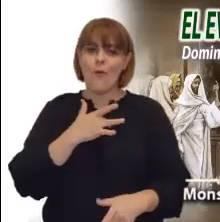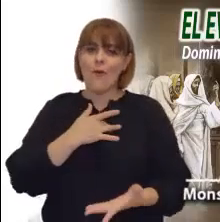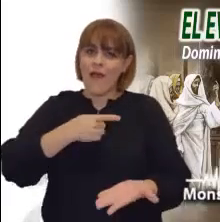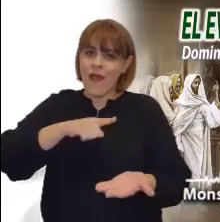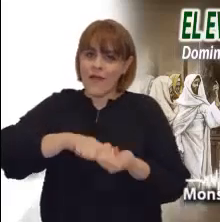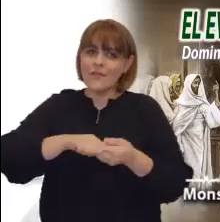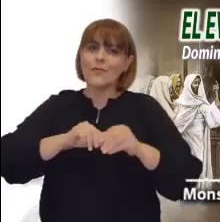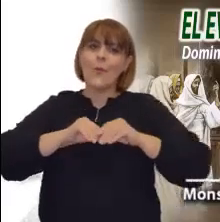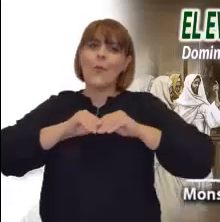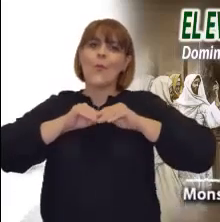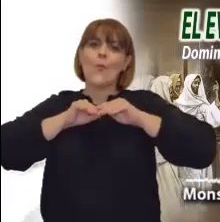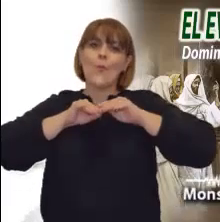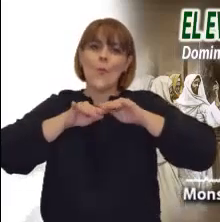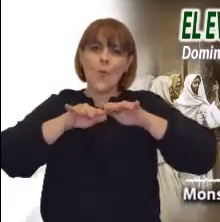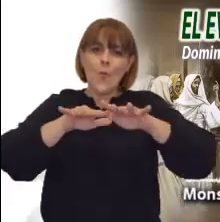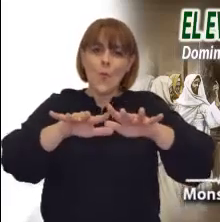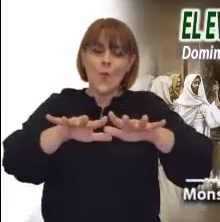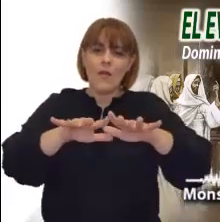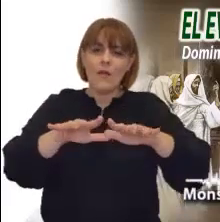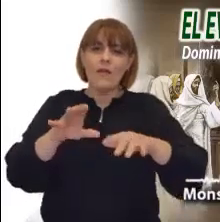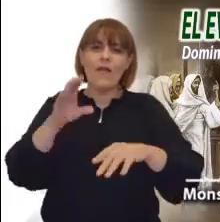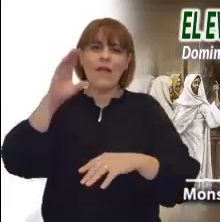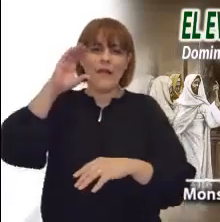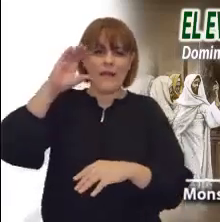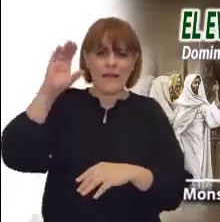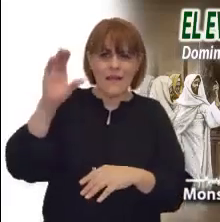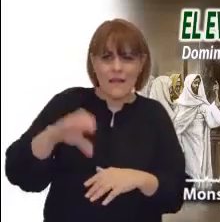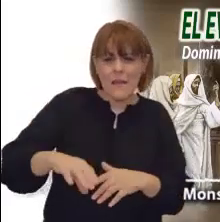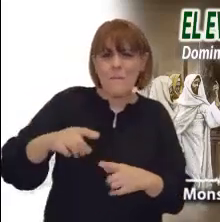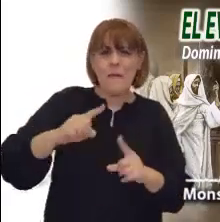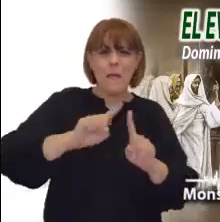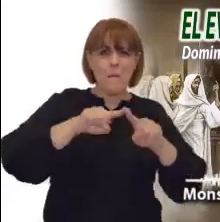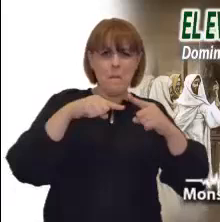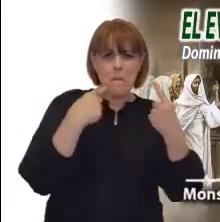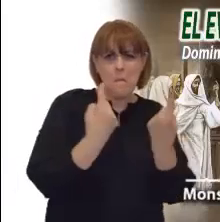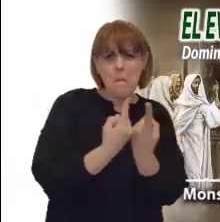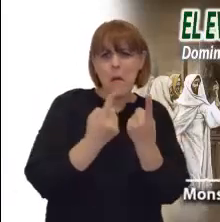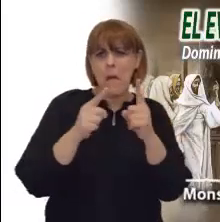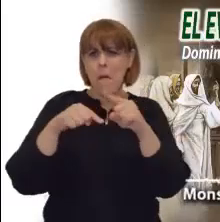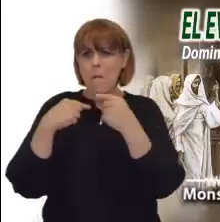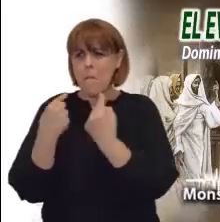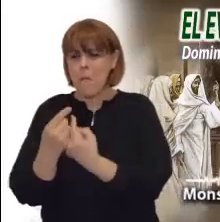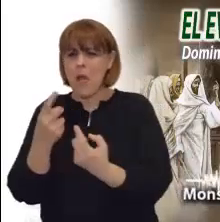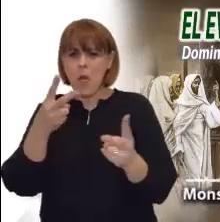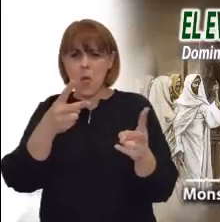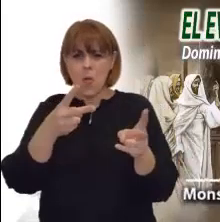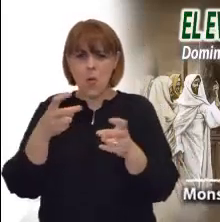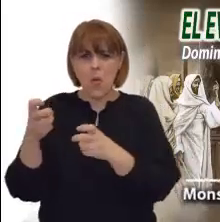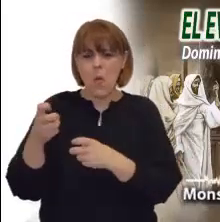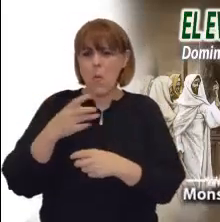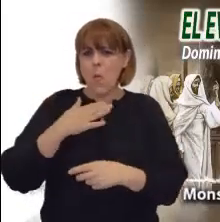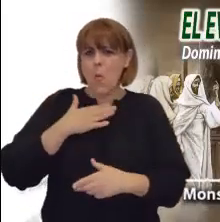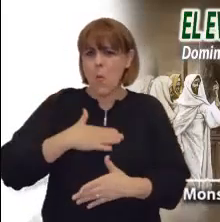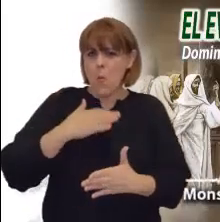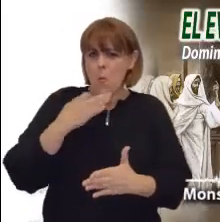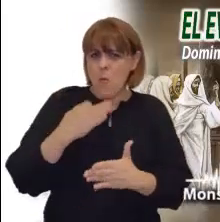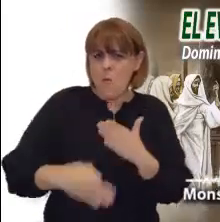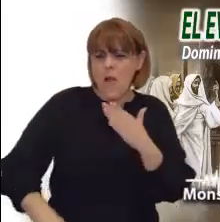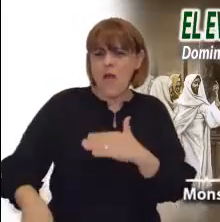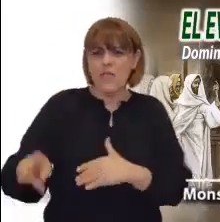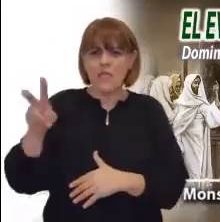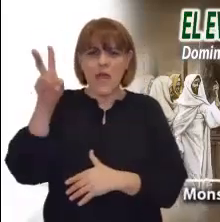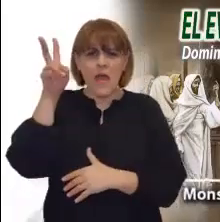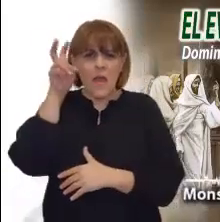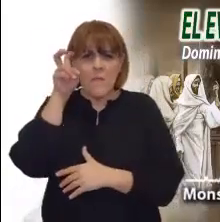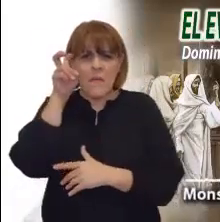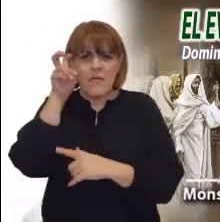personal a la llamada de Dios y a las necesidades de los hermanos. No se puede